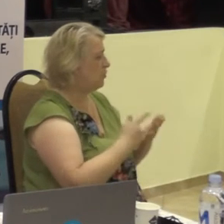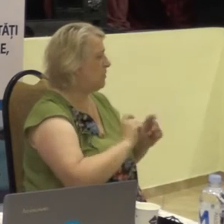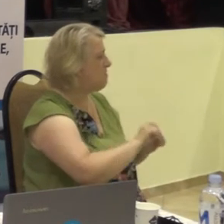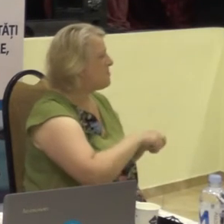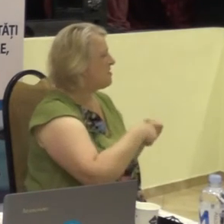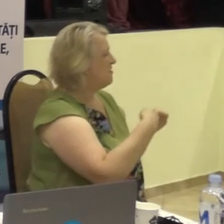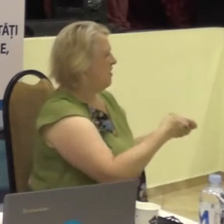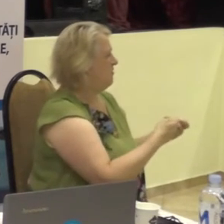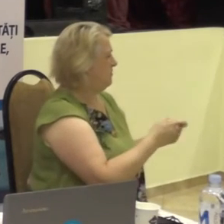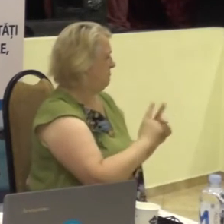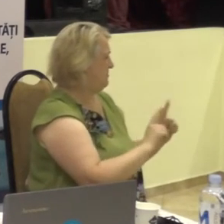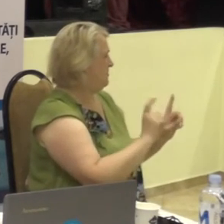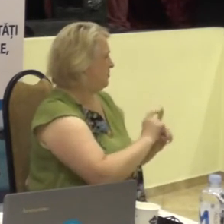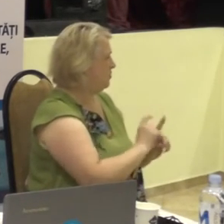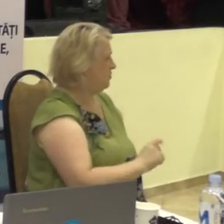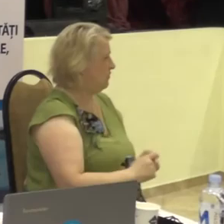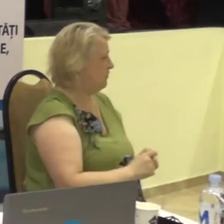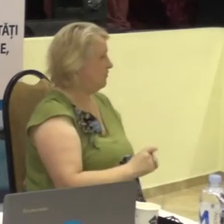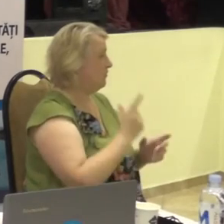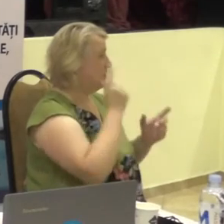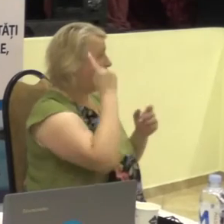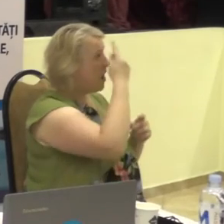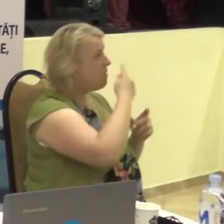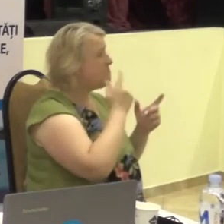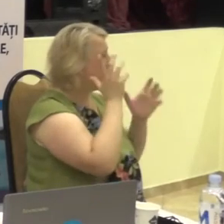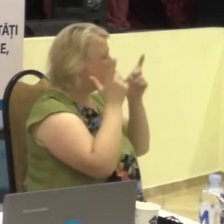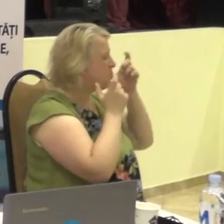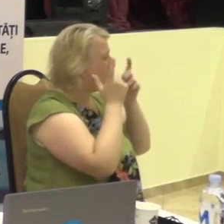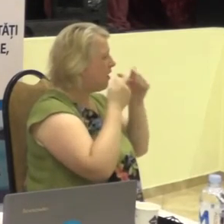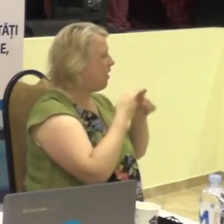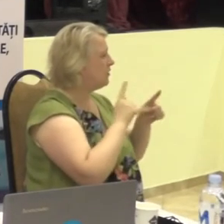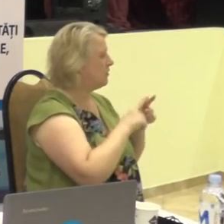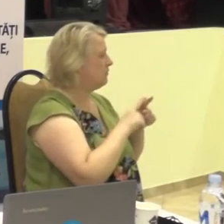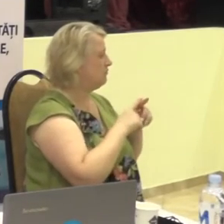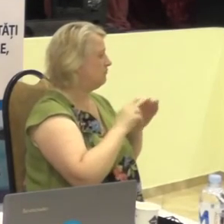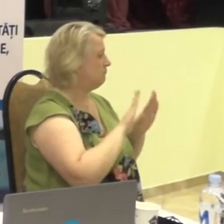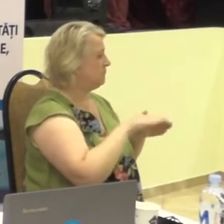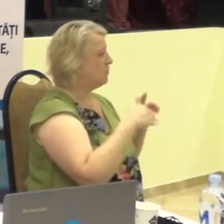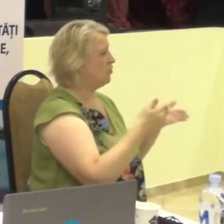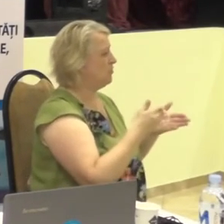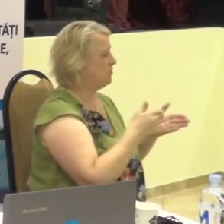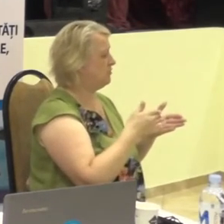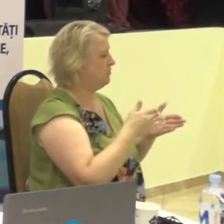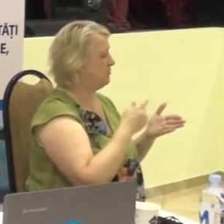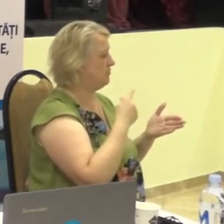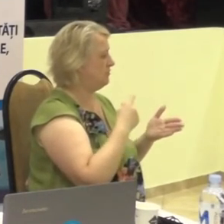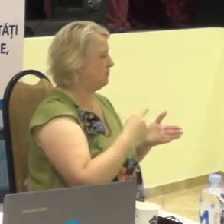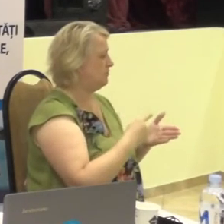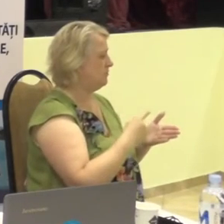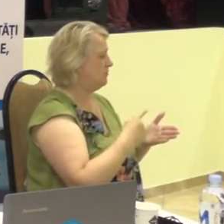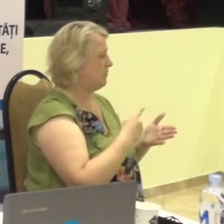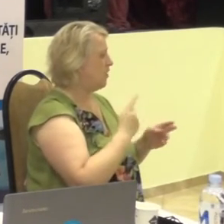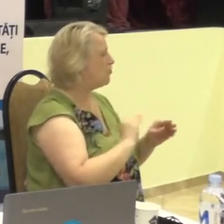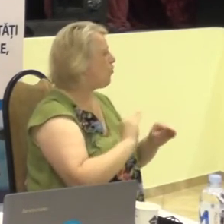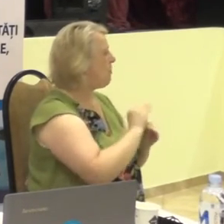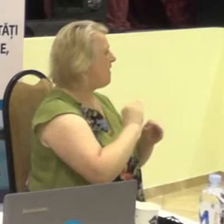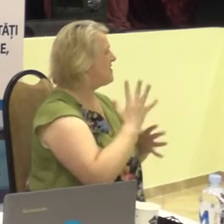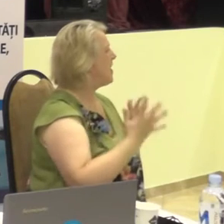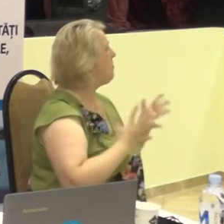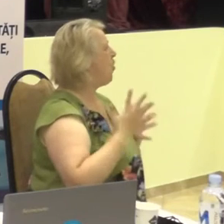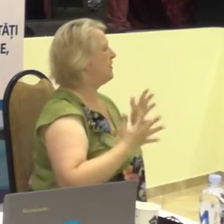Mimica este exprimarea pe mișcarea, mișcarea feților și mușchilor,